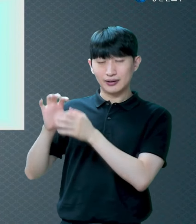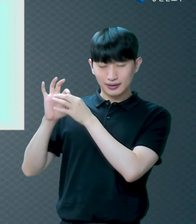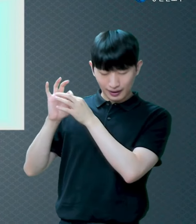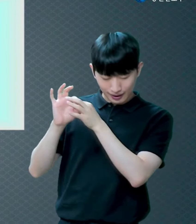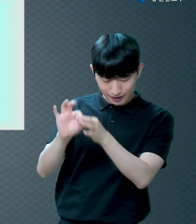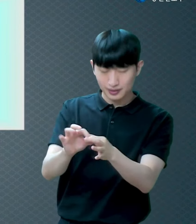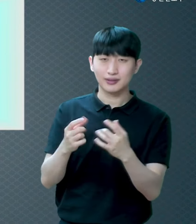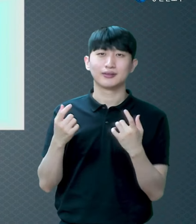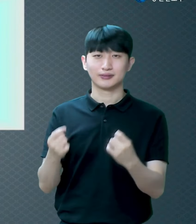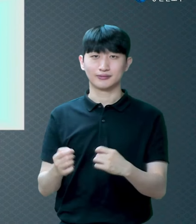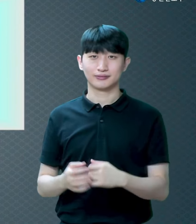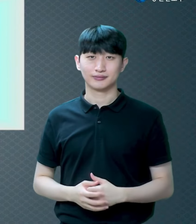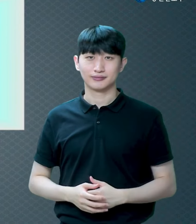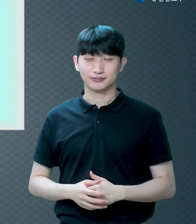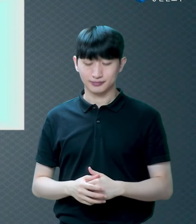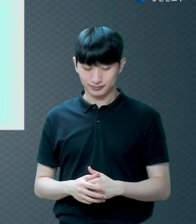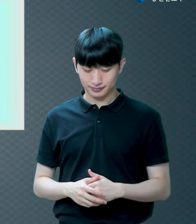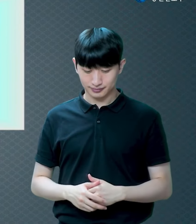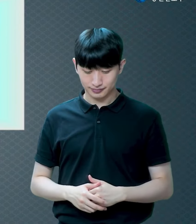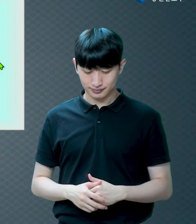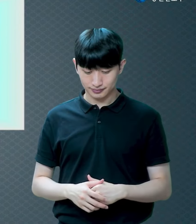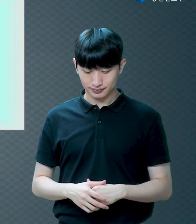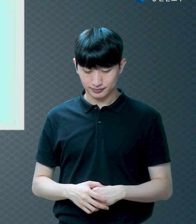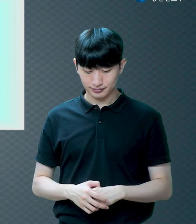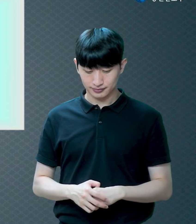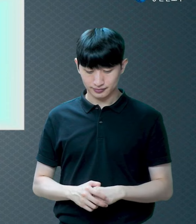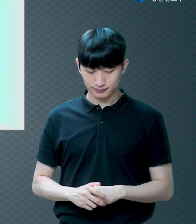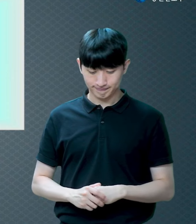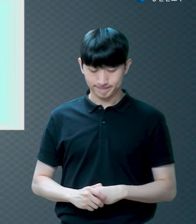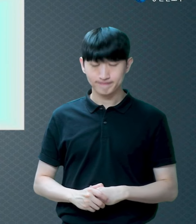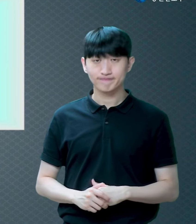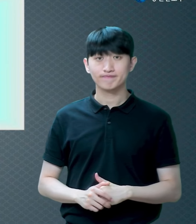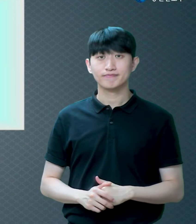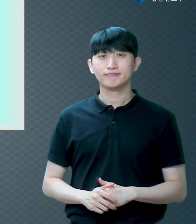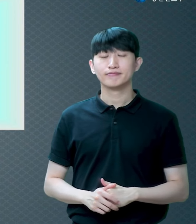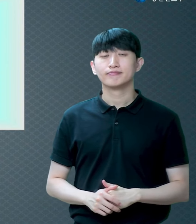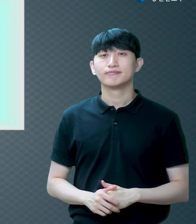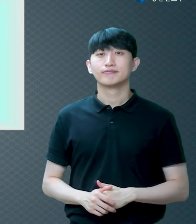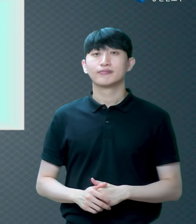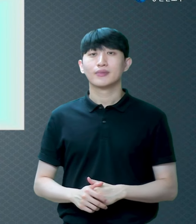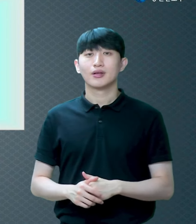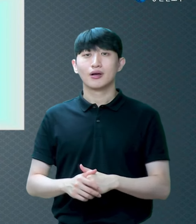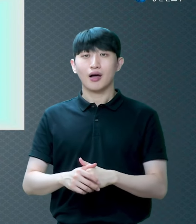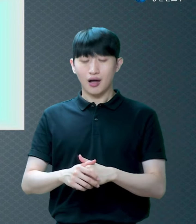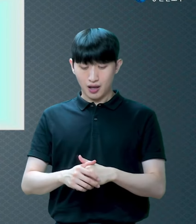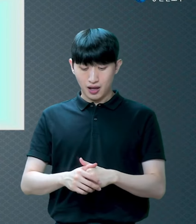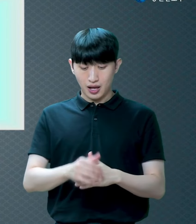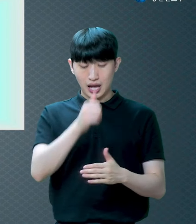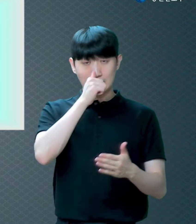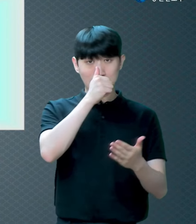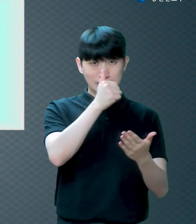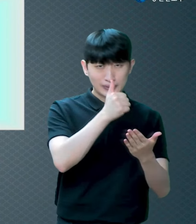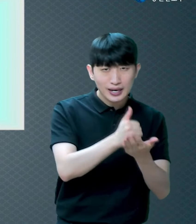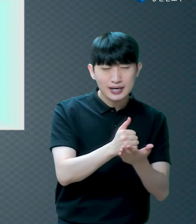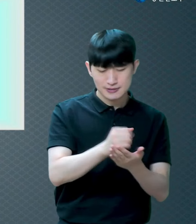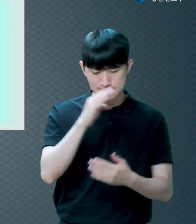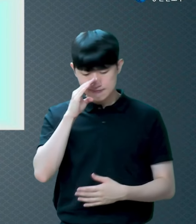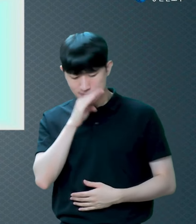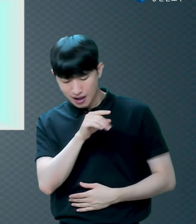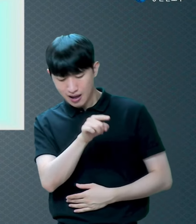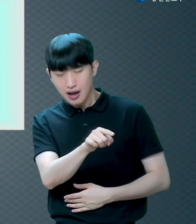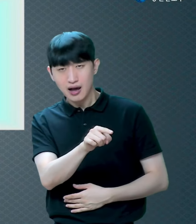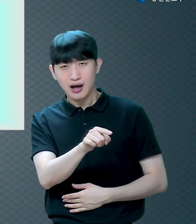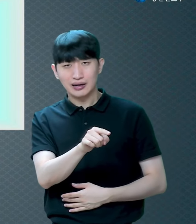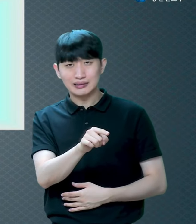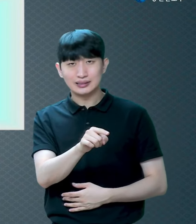자, 보세요 또 저희 죄와 저희 불법을